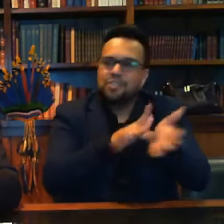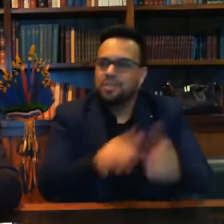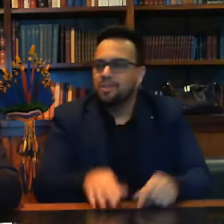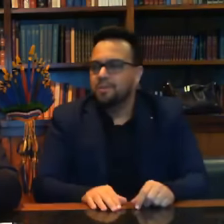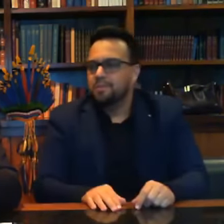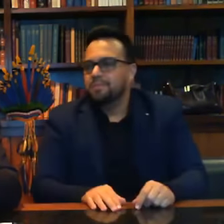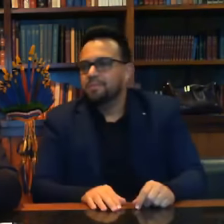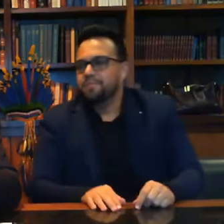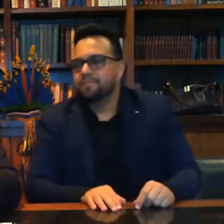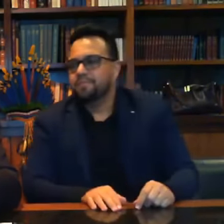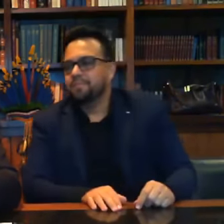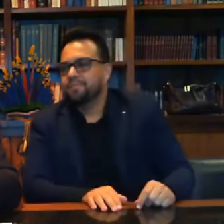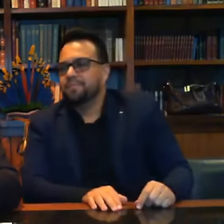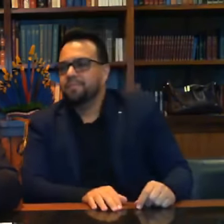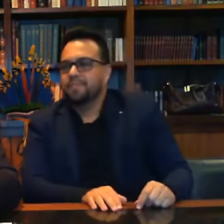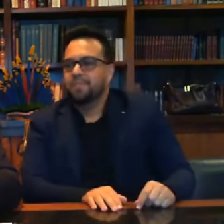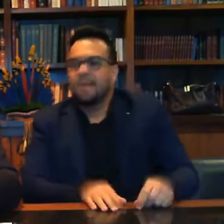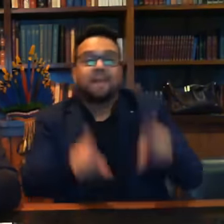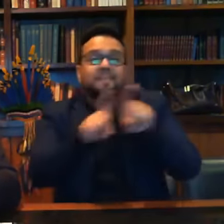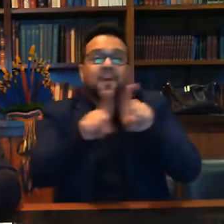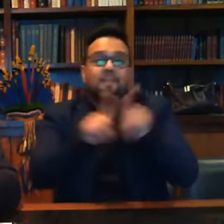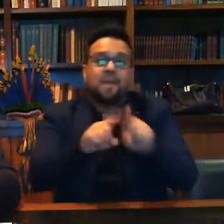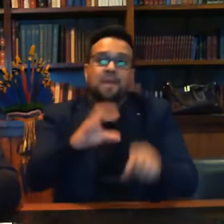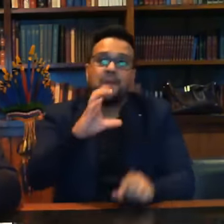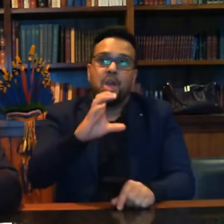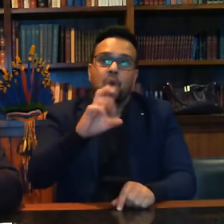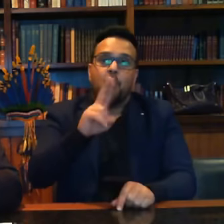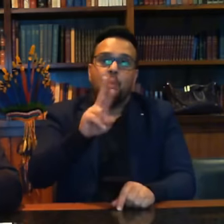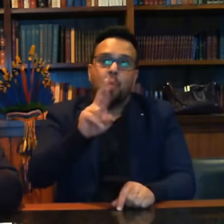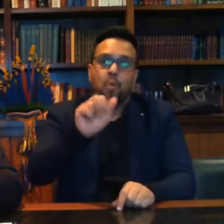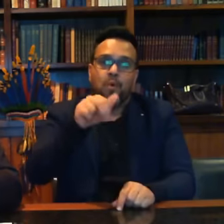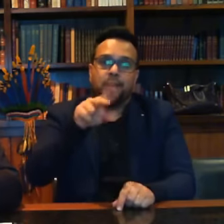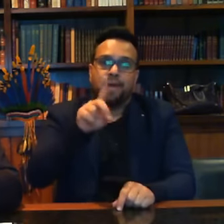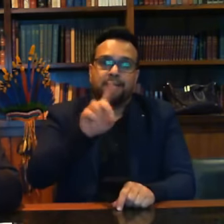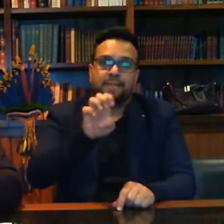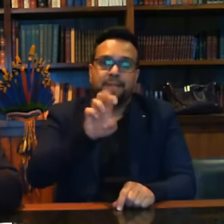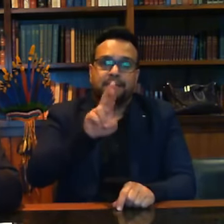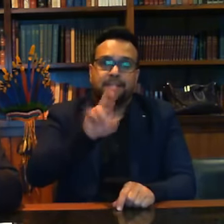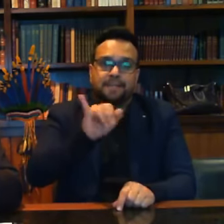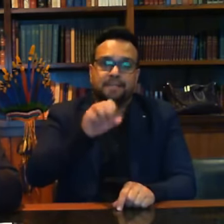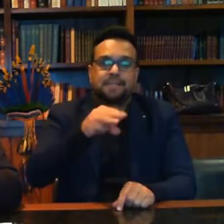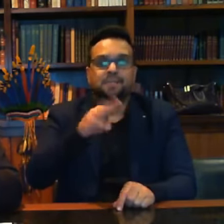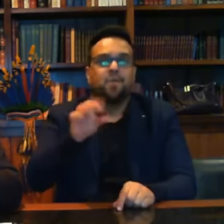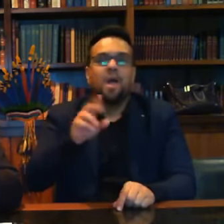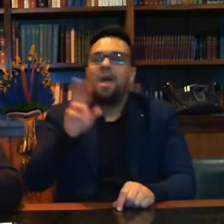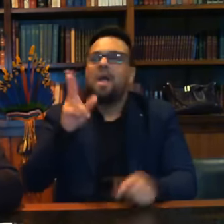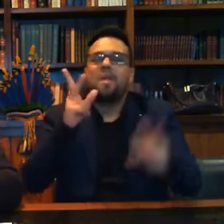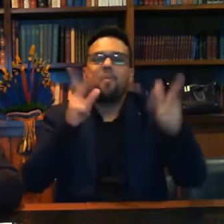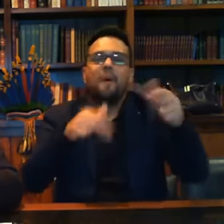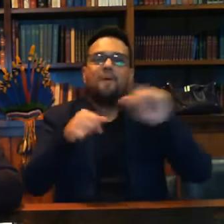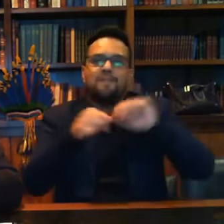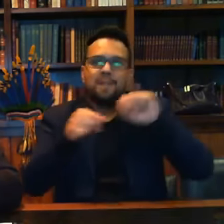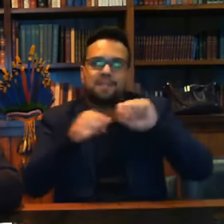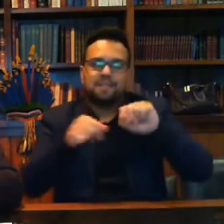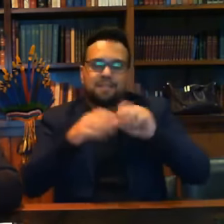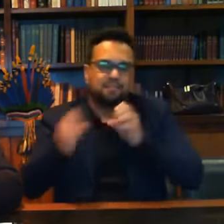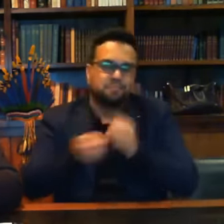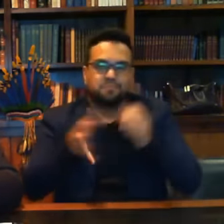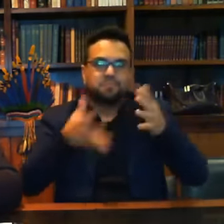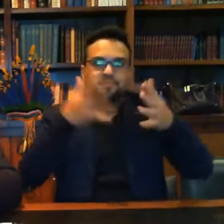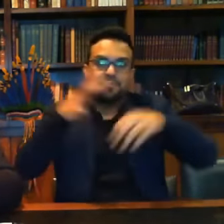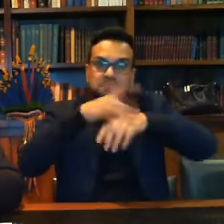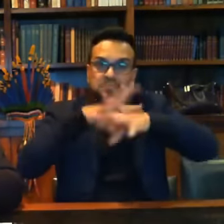quiser. Aqui é um país livre, eu sou cristão, acredito em Deus, quem não acredita, eu respeito,